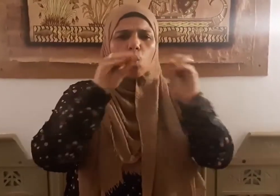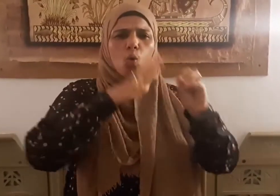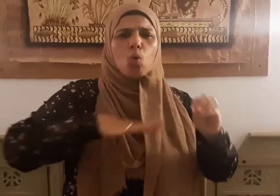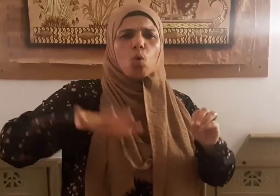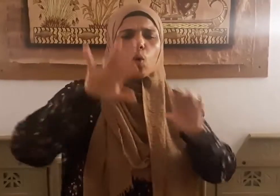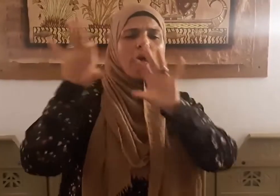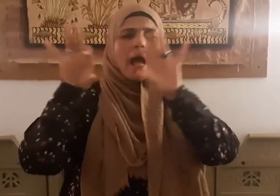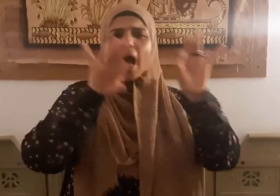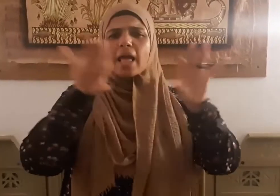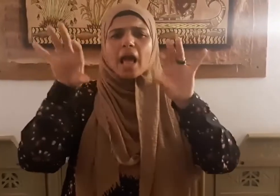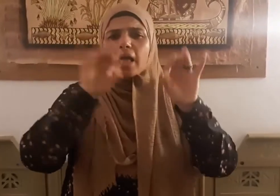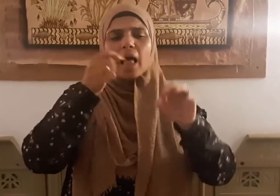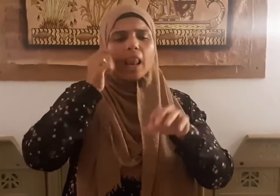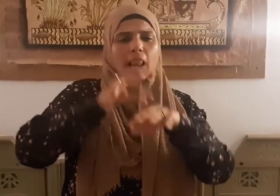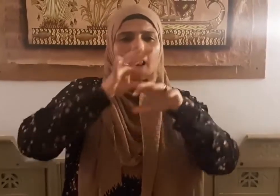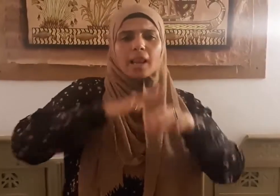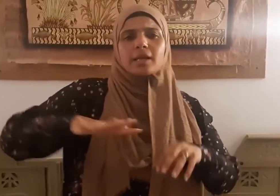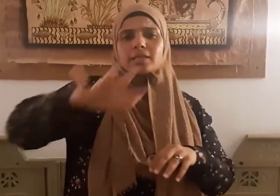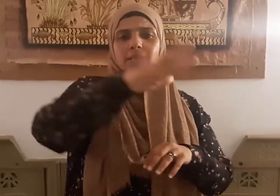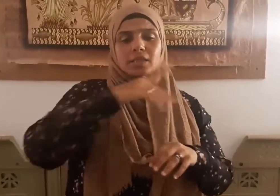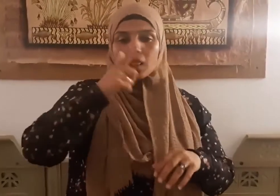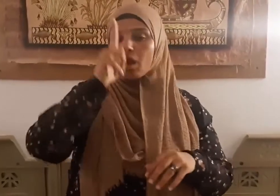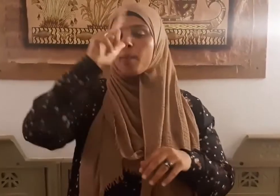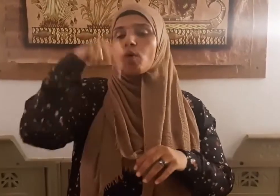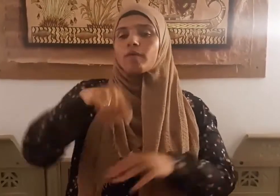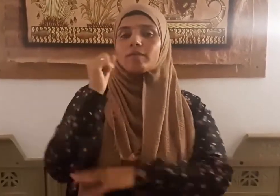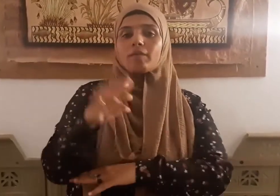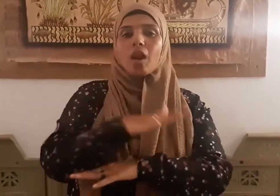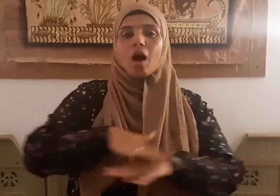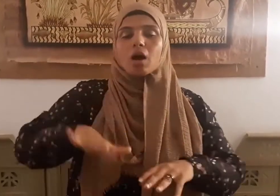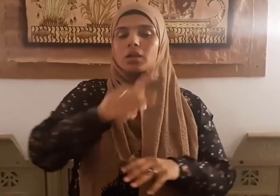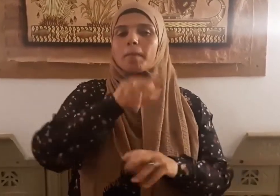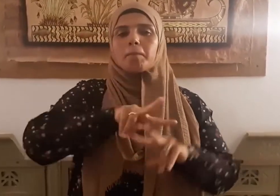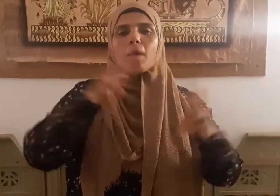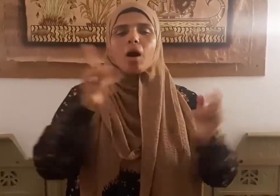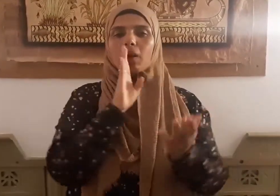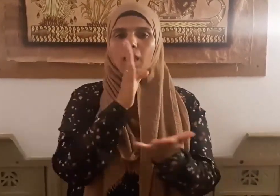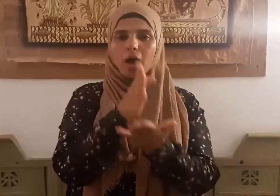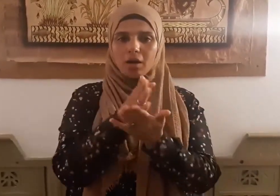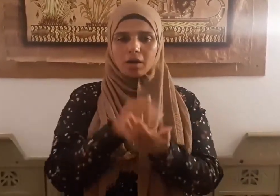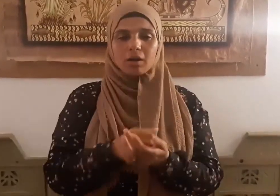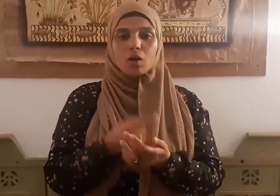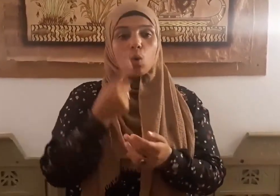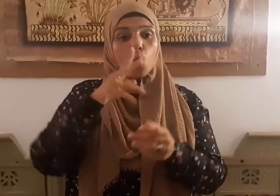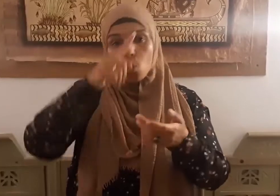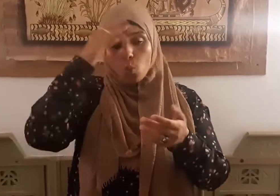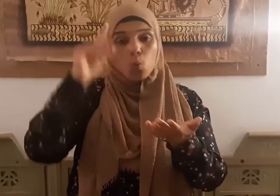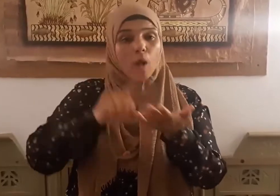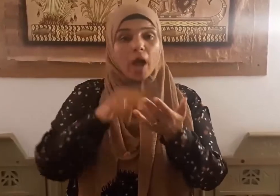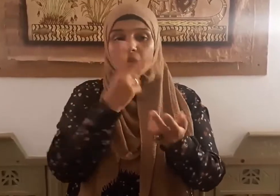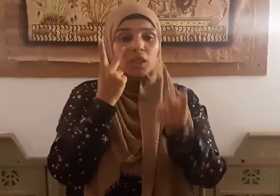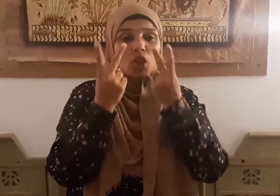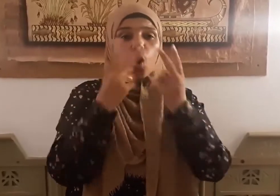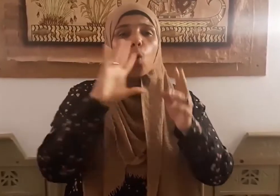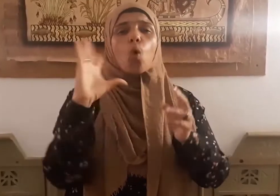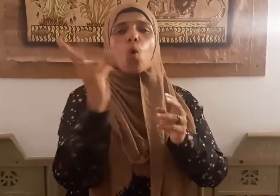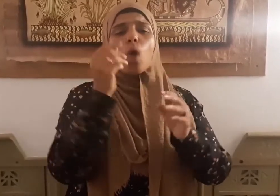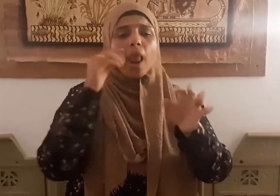الذين يتكبرون في الأرض بغير الحق وإن يروا كل آية لا يؤمنوا بها